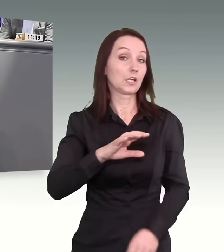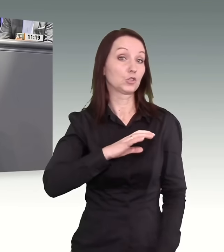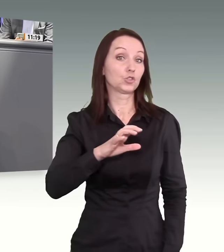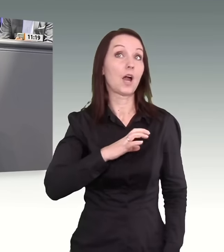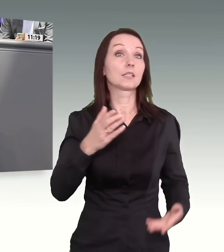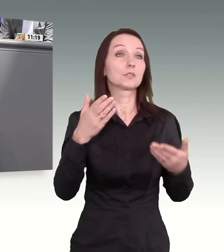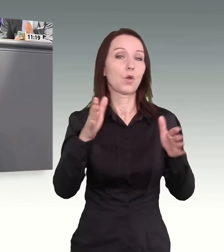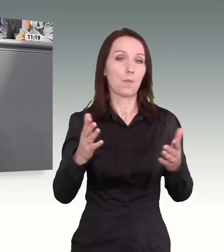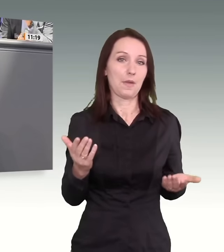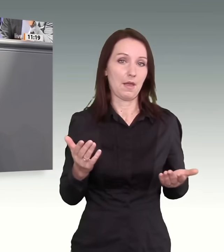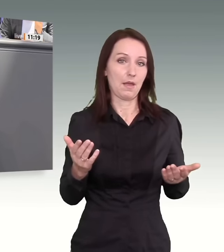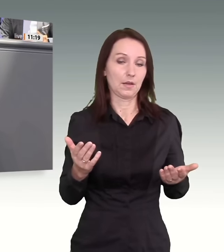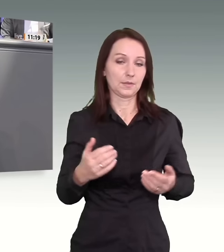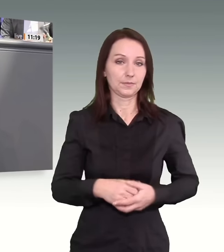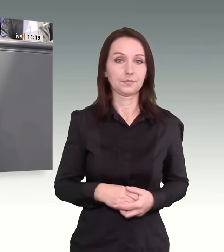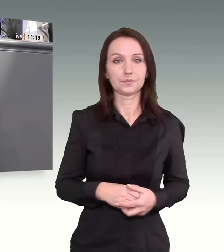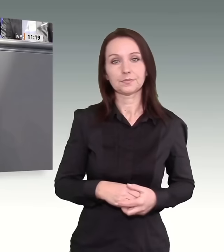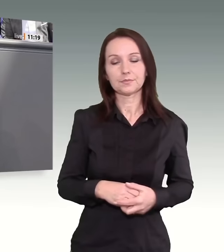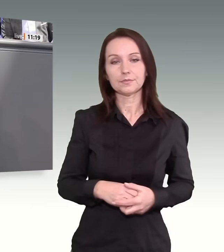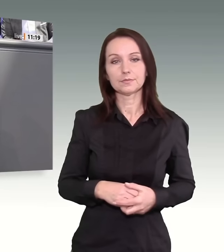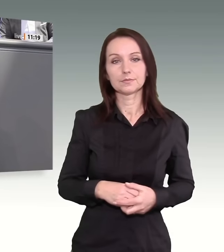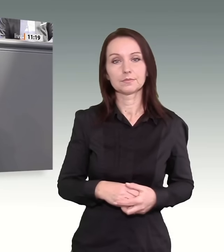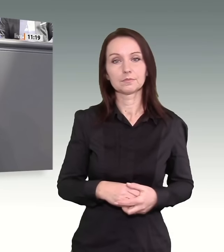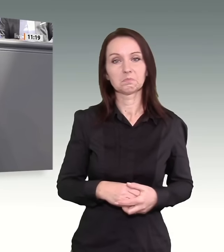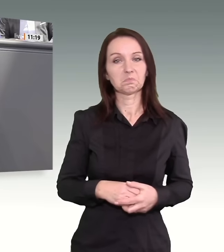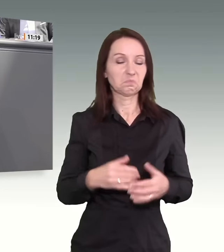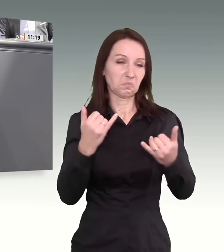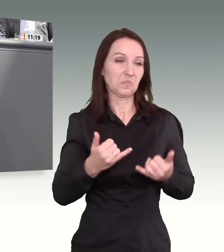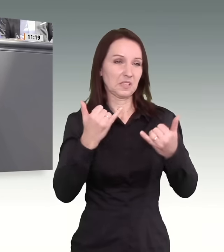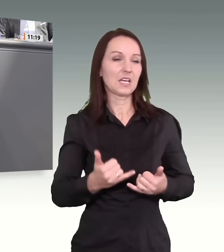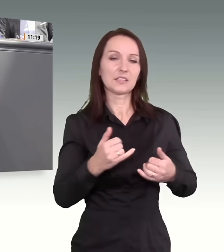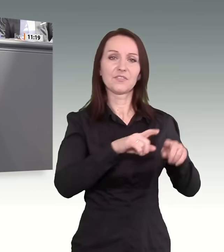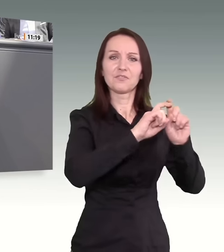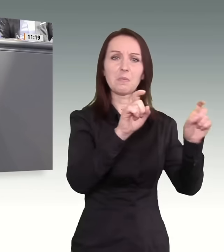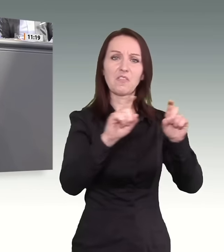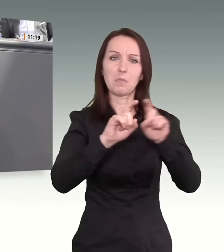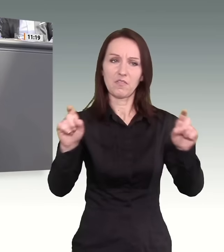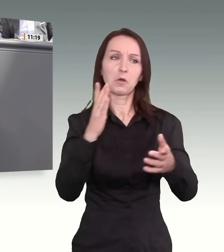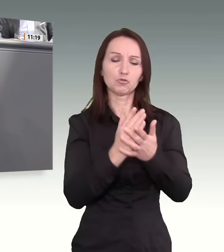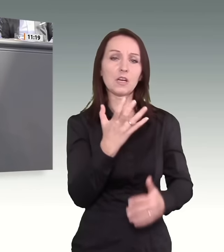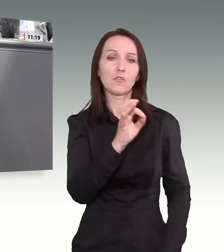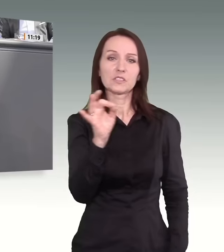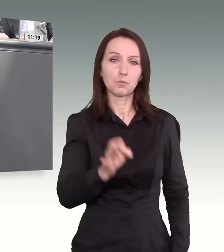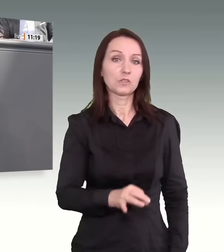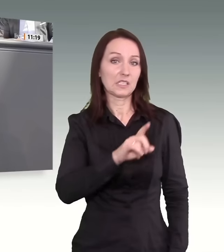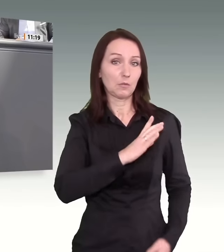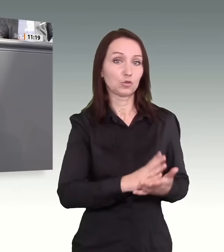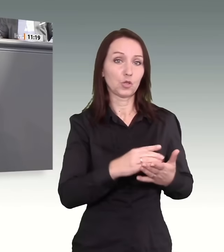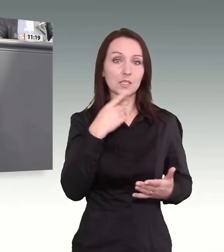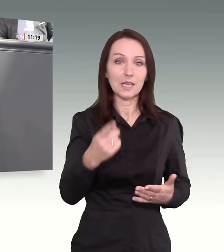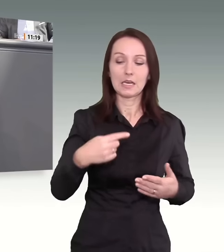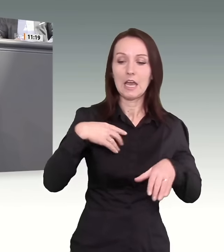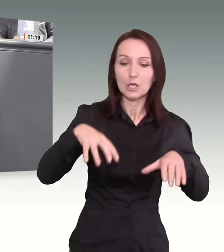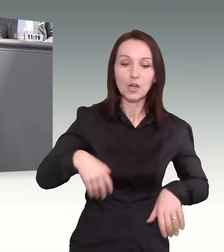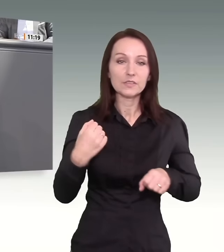noch größer. Mittlerweile sagt jedes zweite Unternehmen, dass die eigene Geschäftstätigkeit beeinträchtigt ist aufgrund des